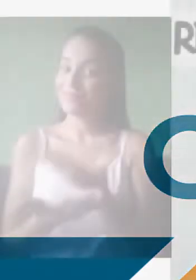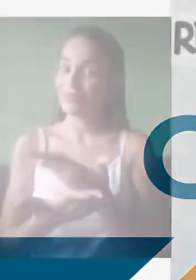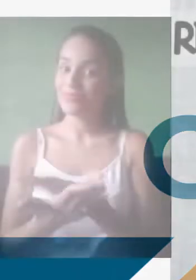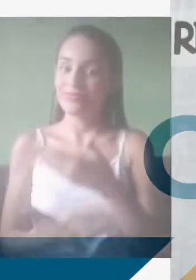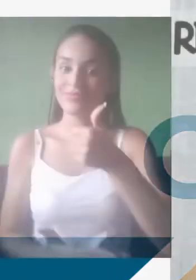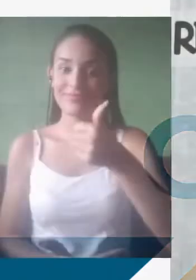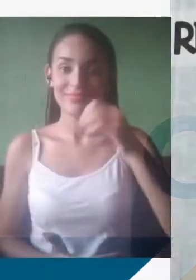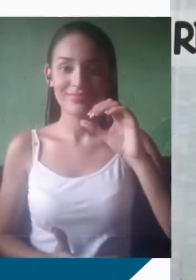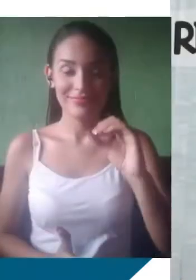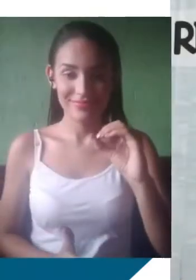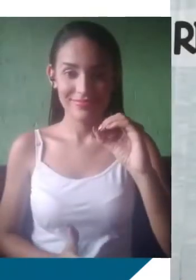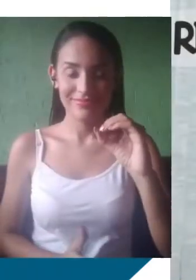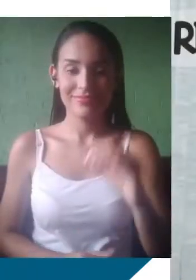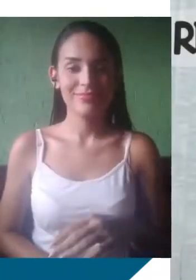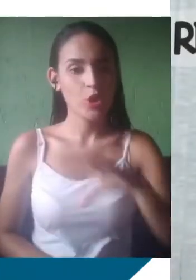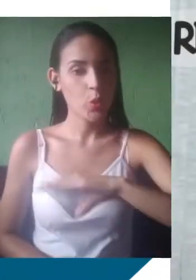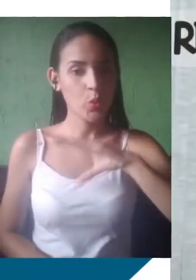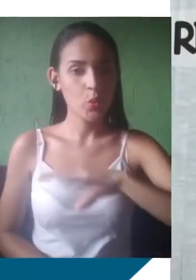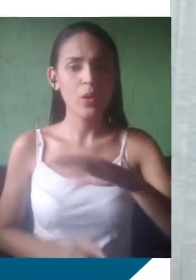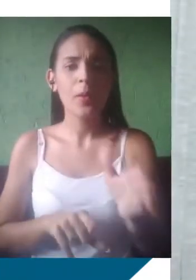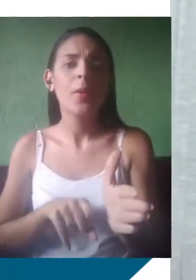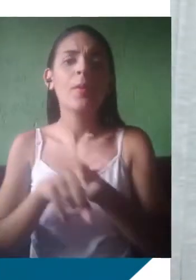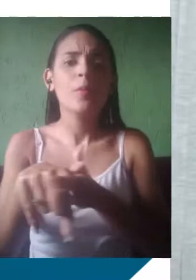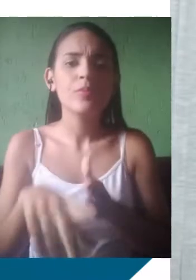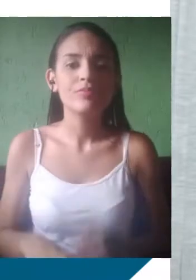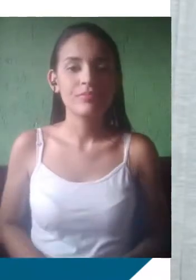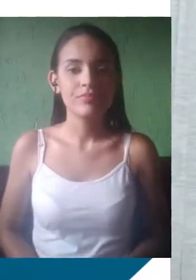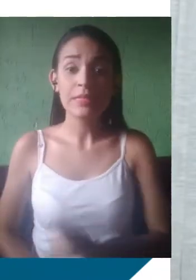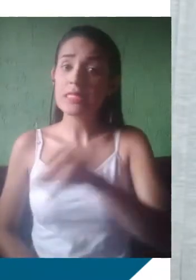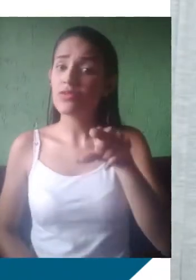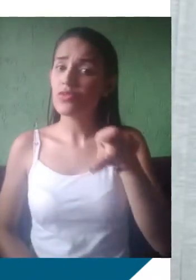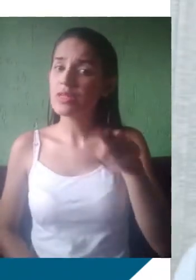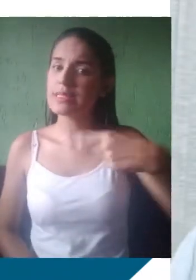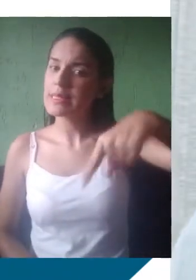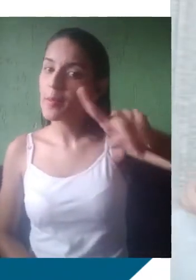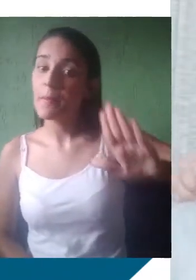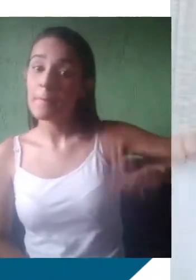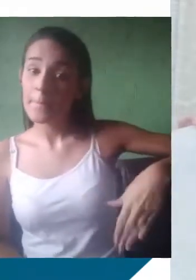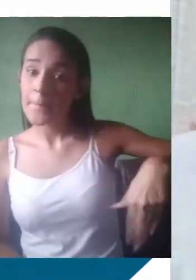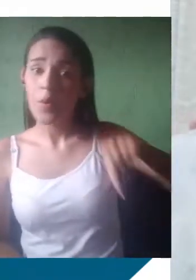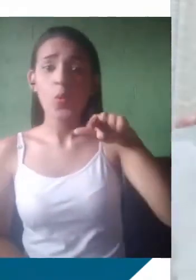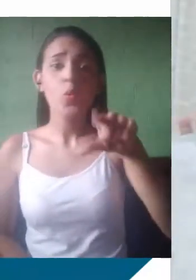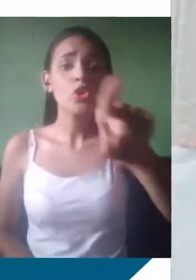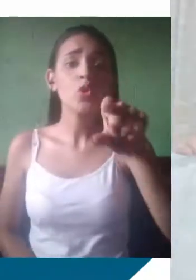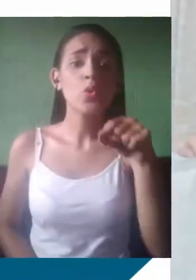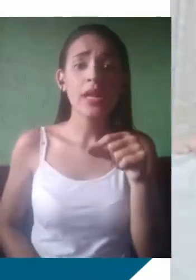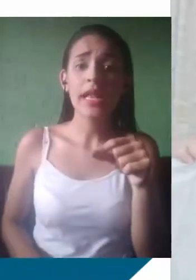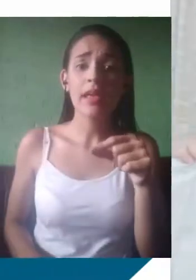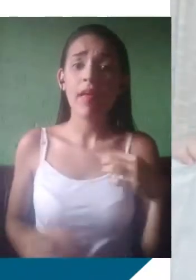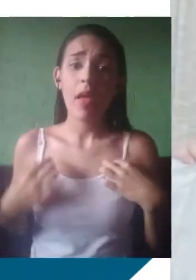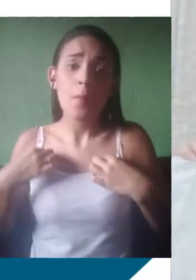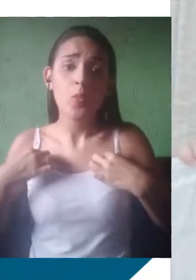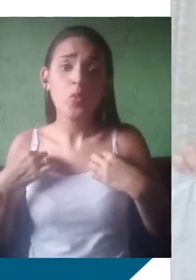Vou começar a aula de hoje, a aula de número 10 de língua portuguesa, te fazendo uma pergunta. Se você tivesse que escolher uma